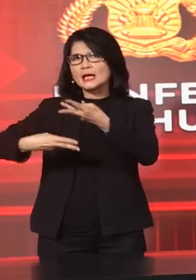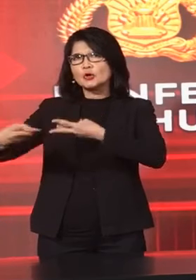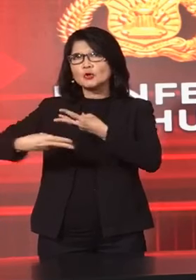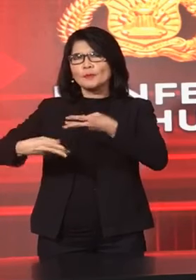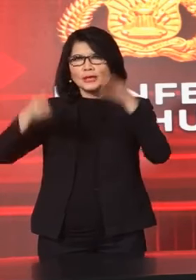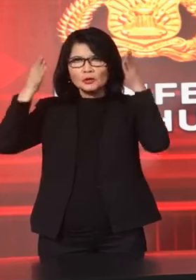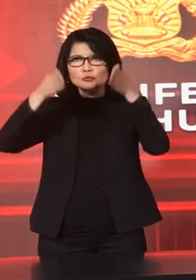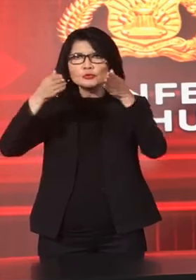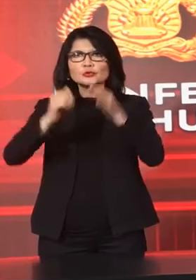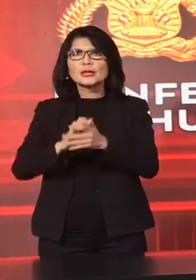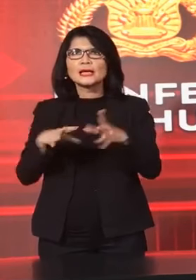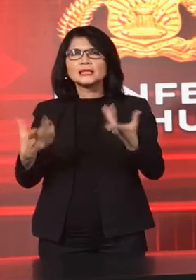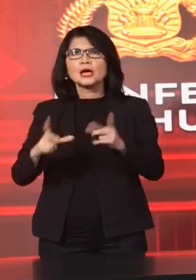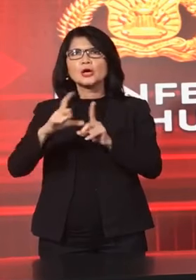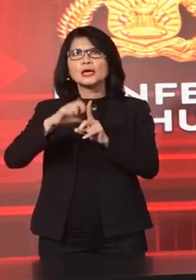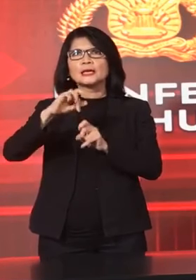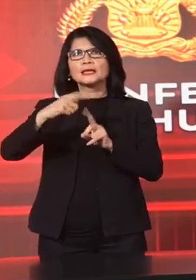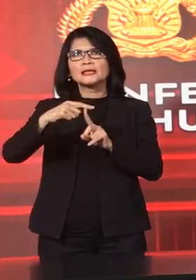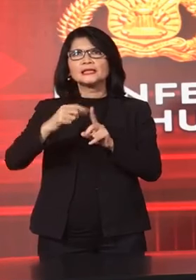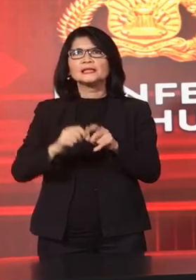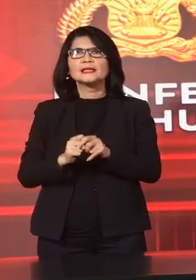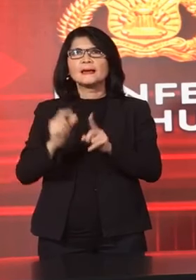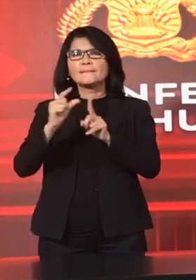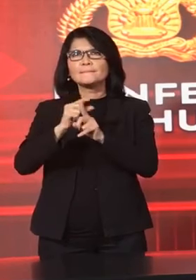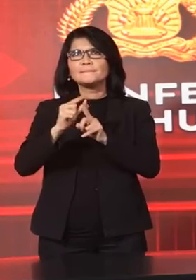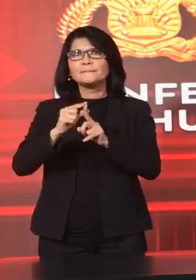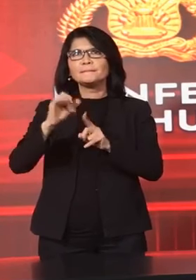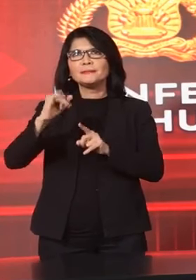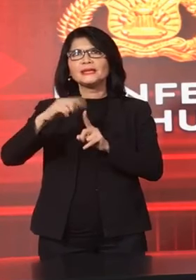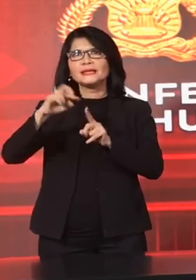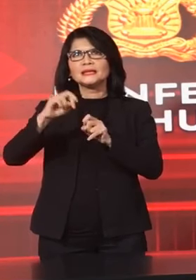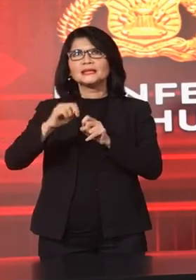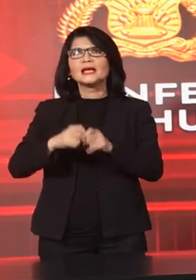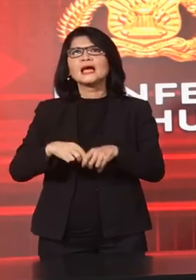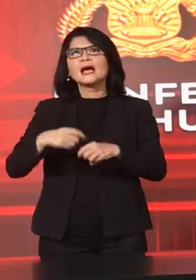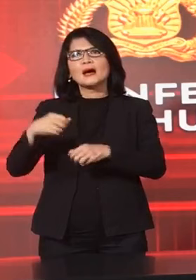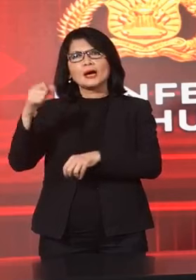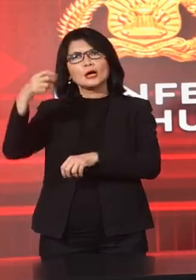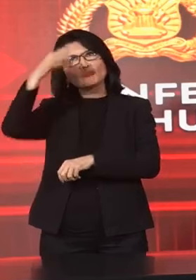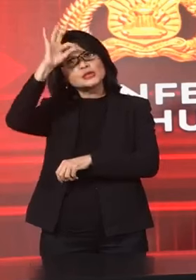Khusus Atau DIT Tipit Eksus Baris Kim Olri